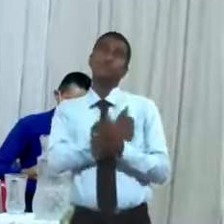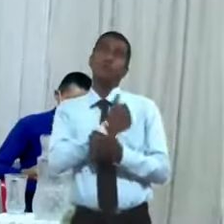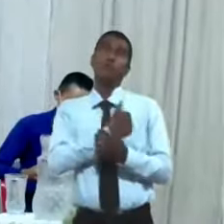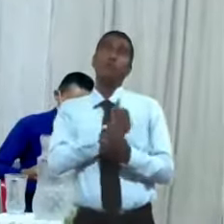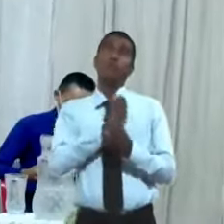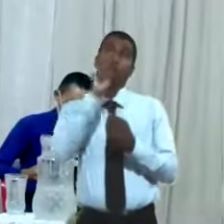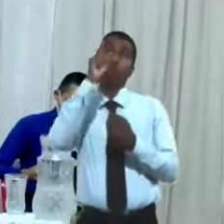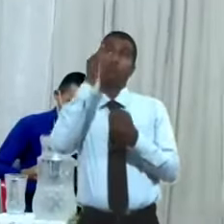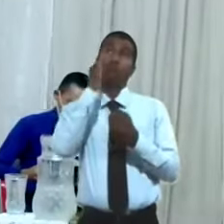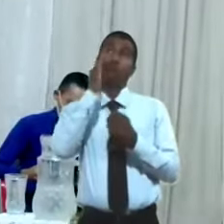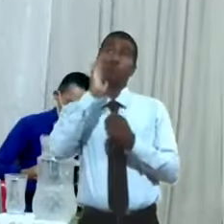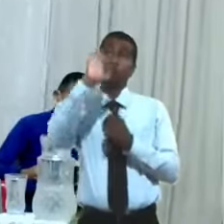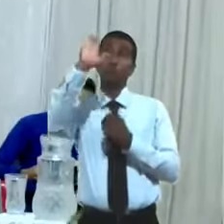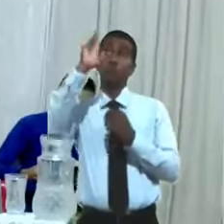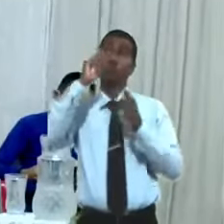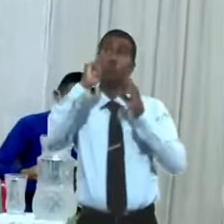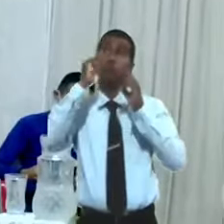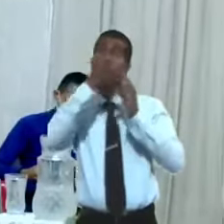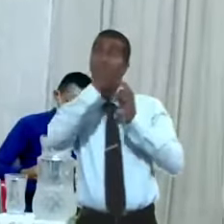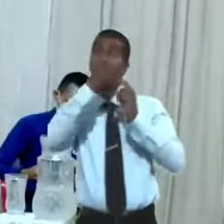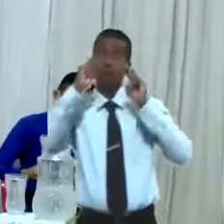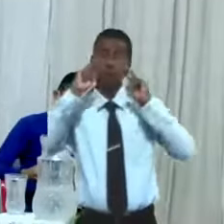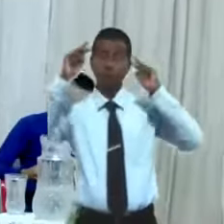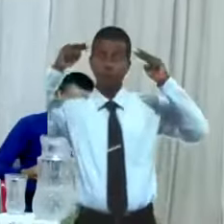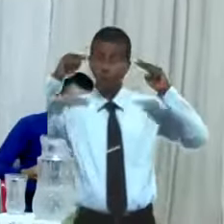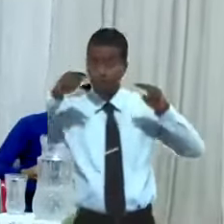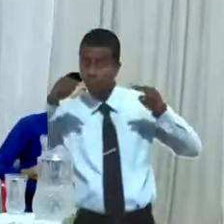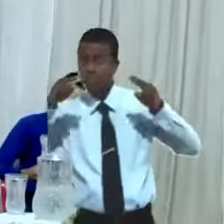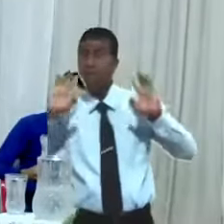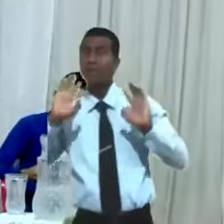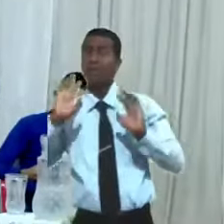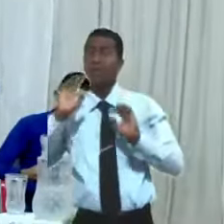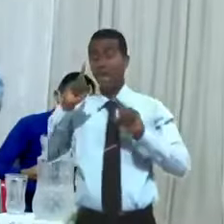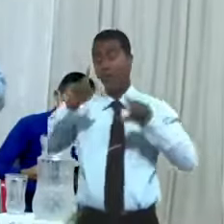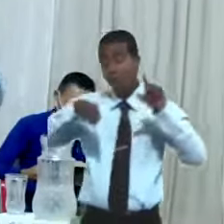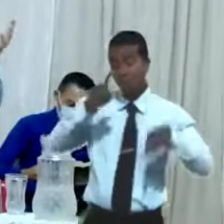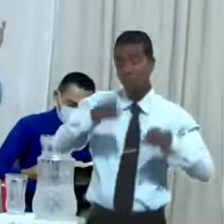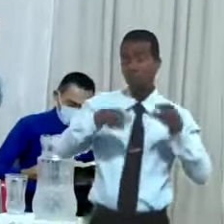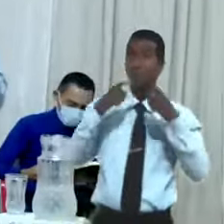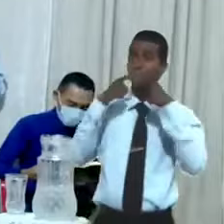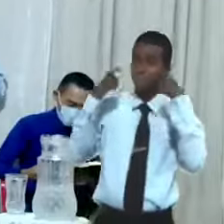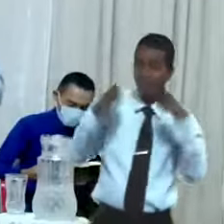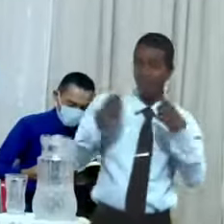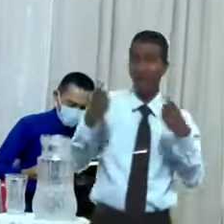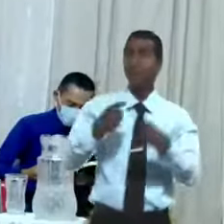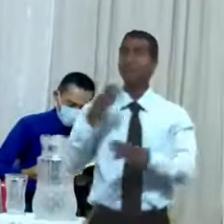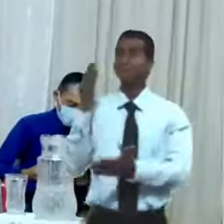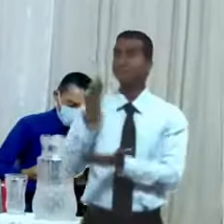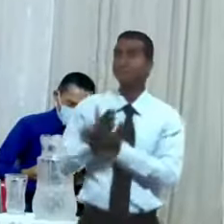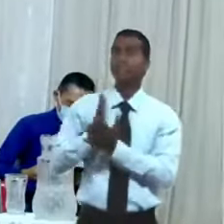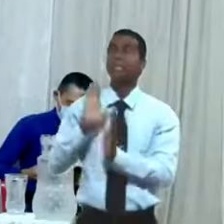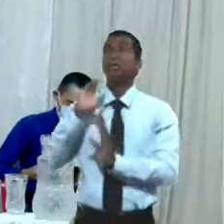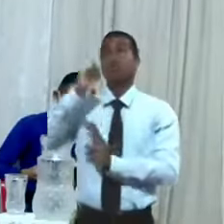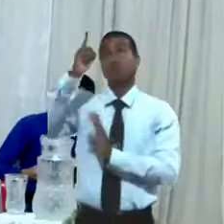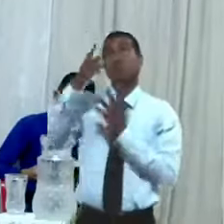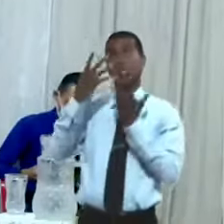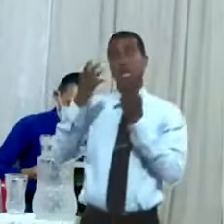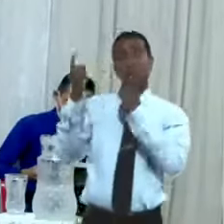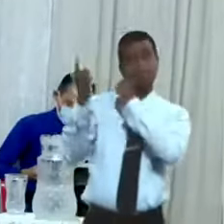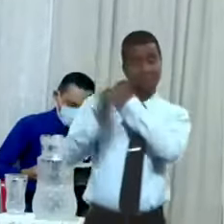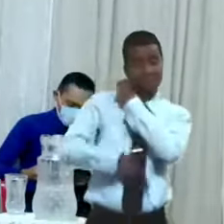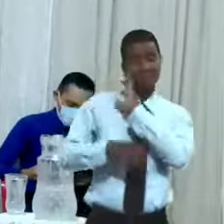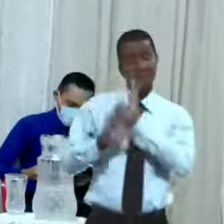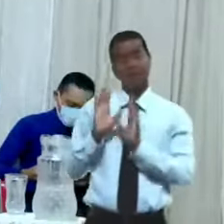y si el pueblo se revelare y pecare, entonces usted, Señor, los quisiera castigar, todo